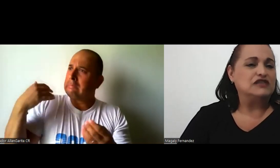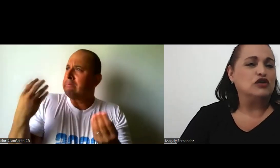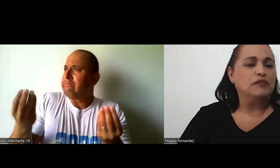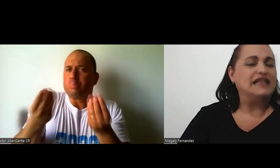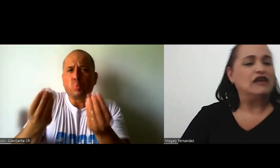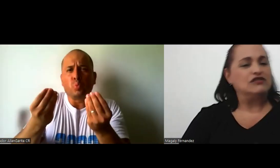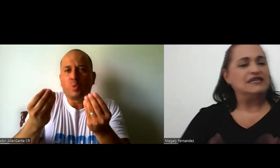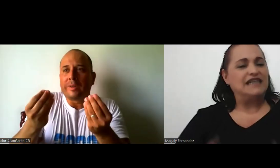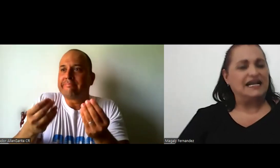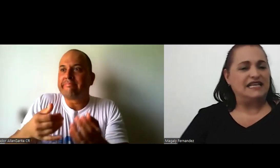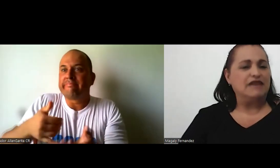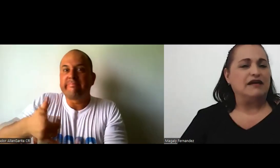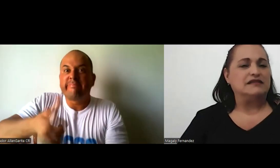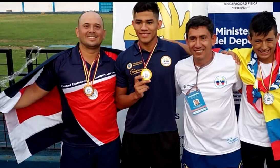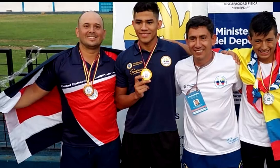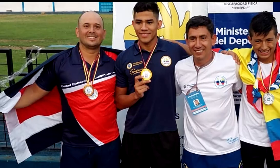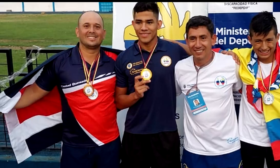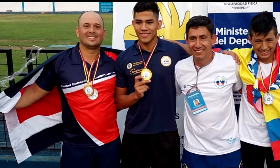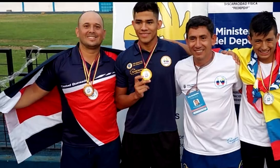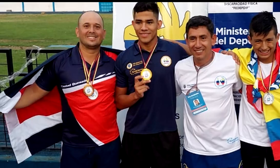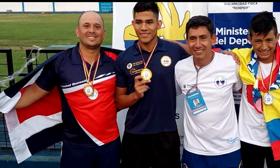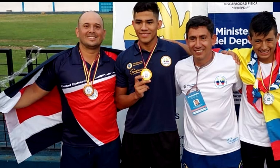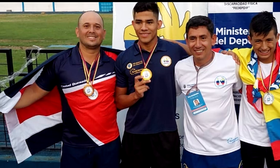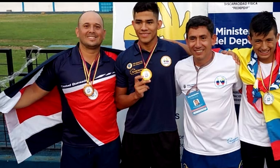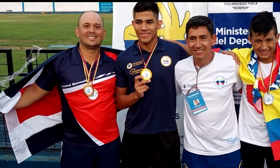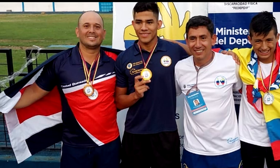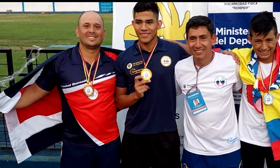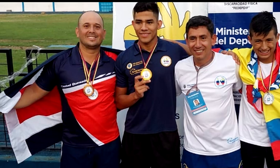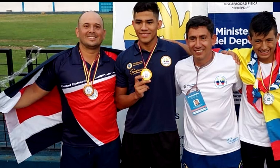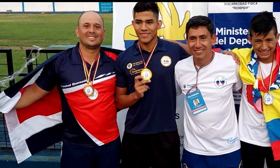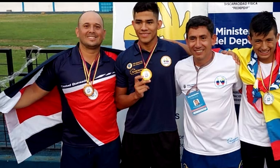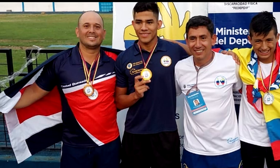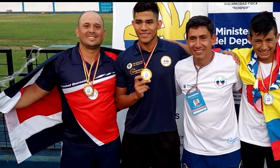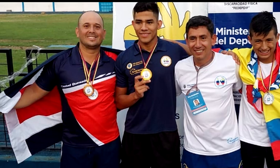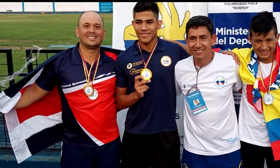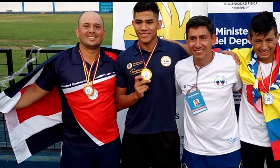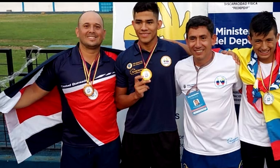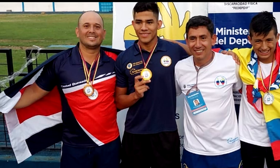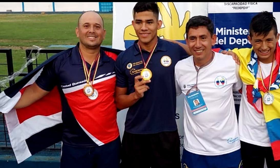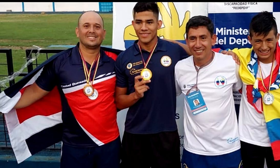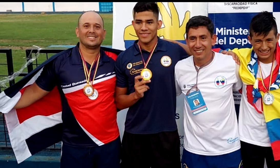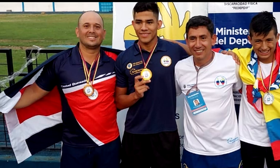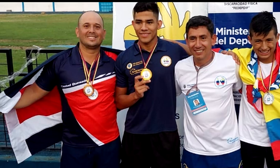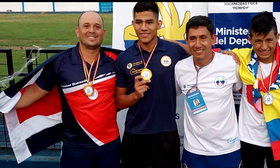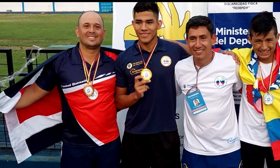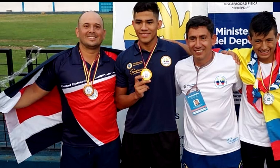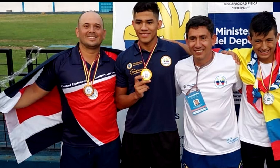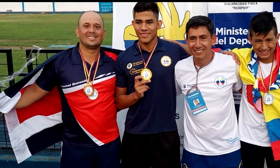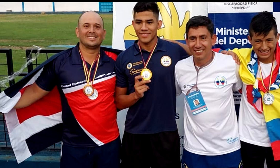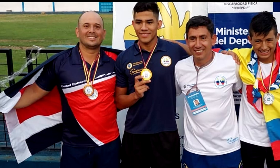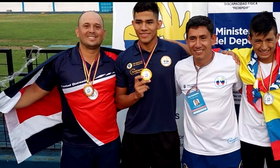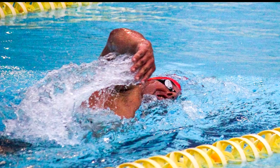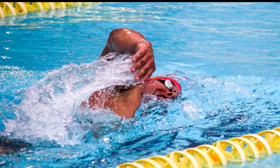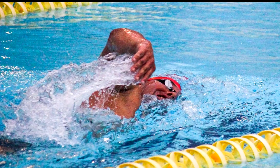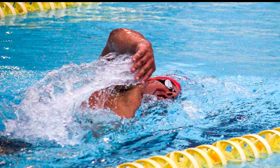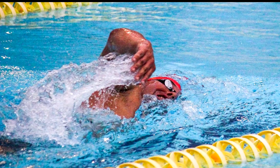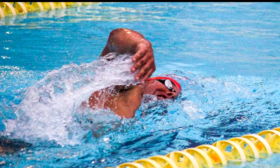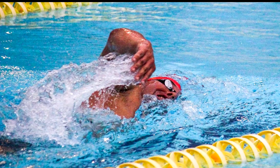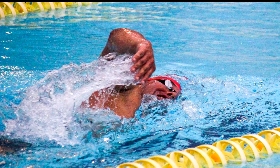olviden de cosas negativas, porque antes hay personas que les gusta la fiesta y usar drogas y cosas así,